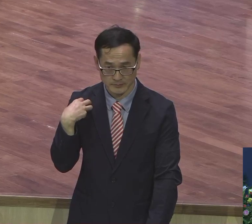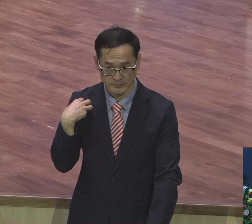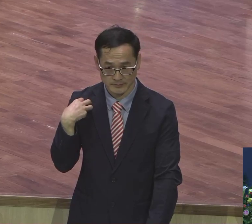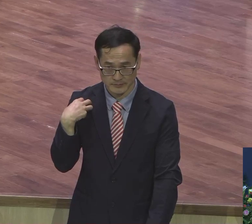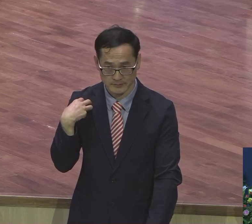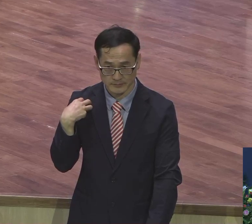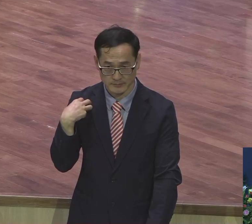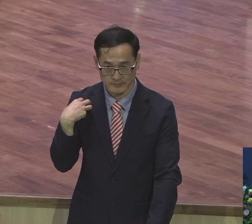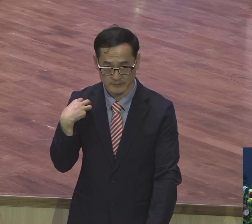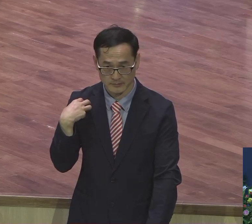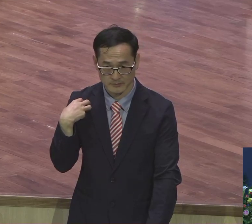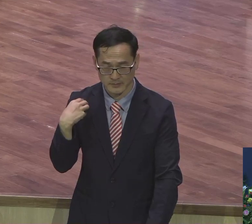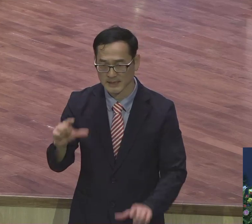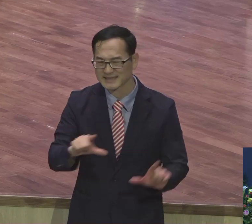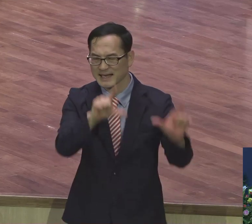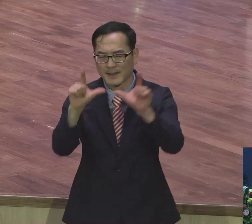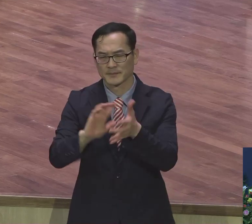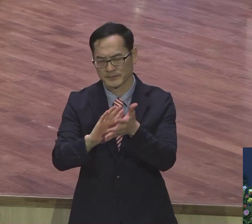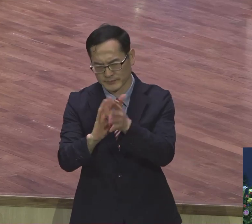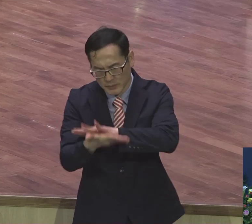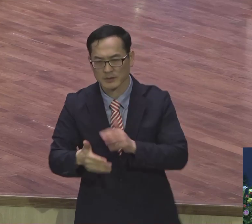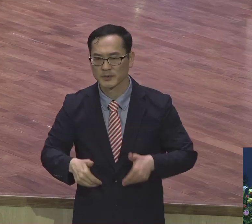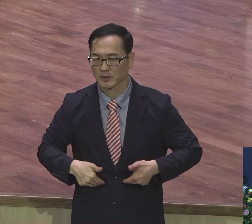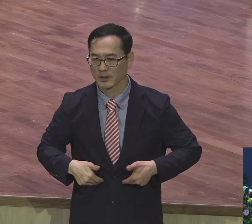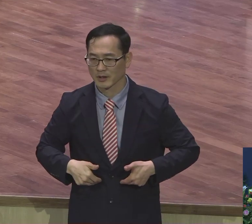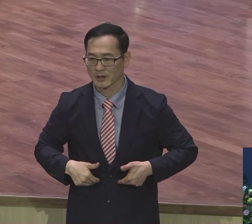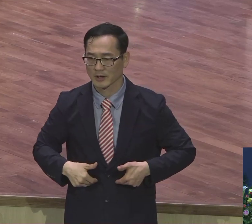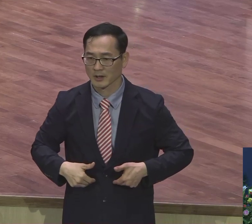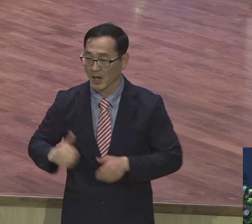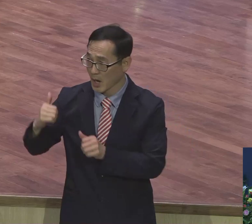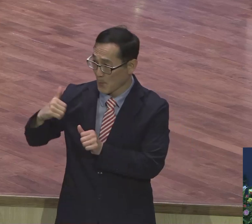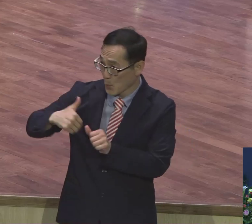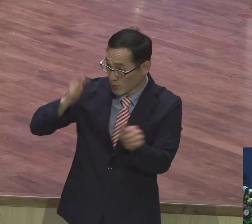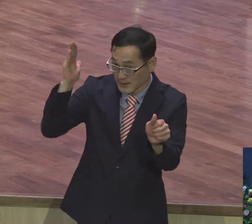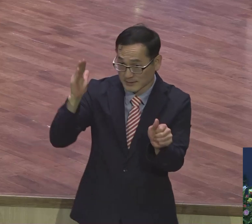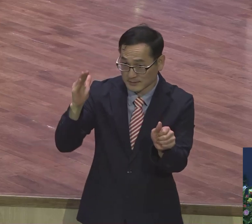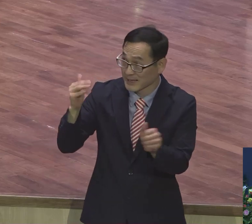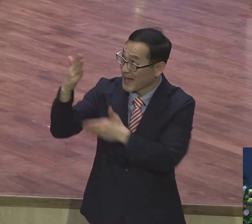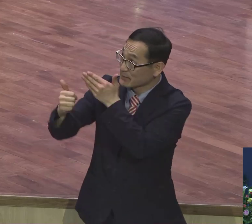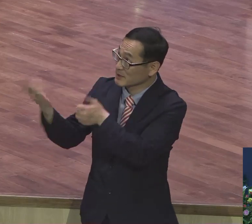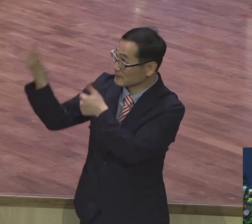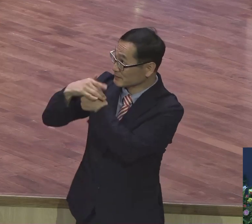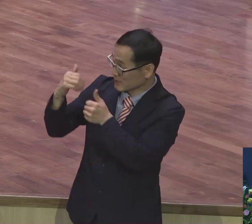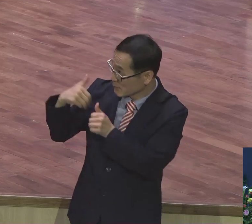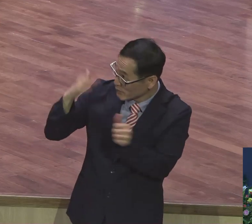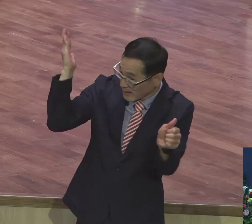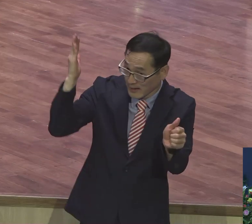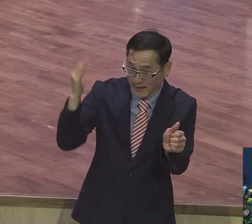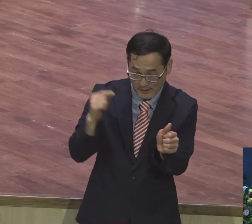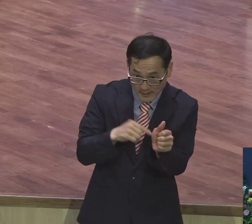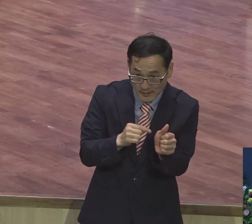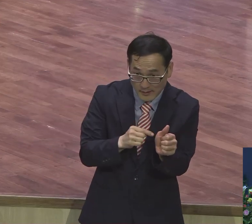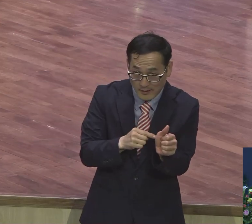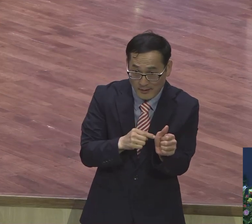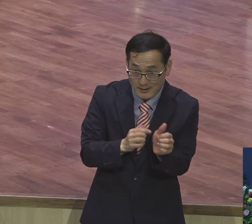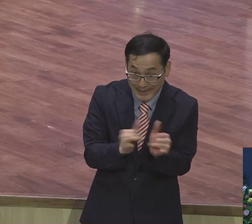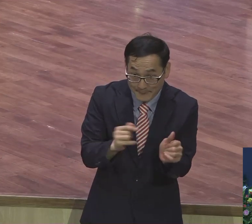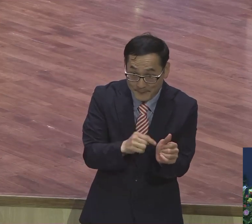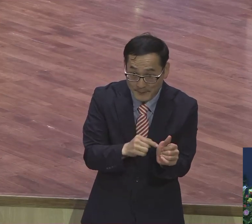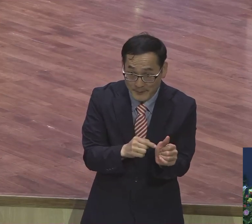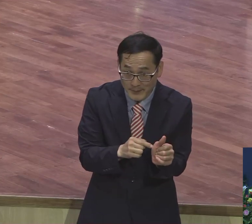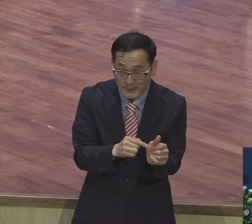보내심을 받은 자라는 하나님과 이면 계약이 있는 사람은요 특징이 있습니다. 무슨 것이 없어요.